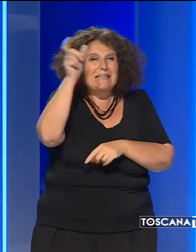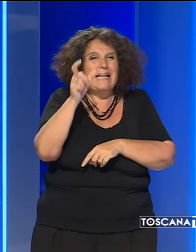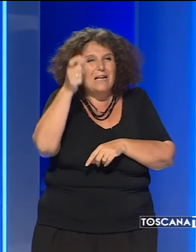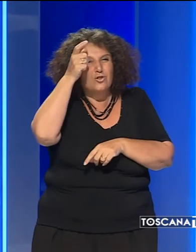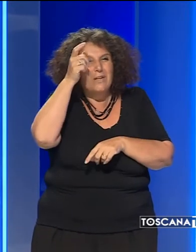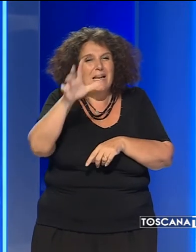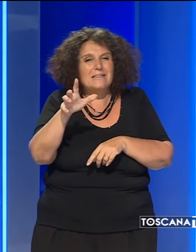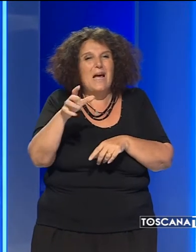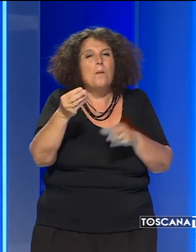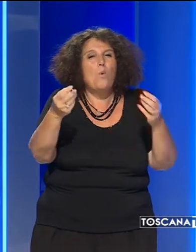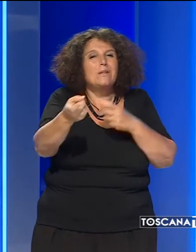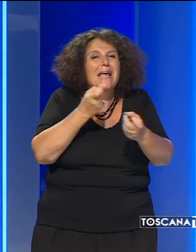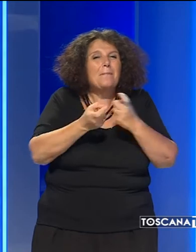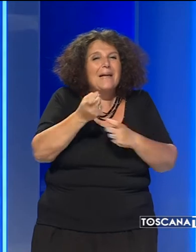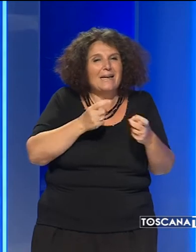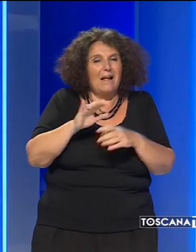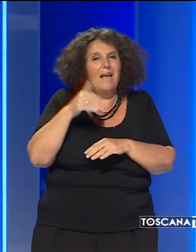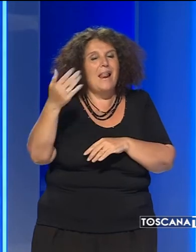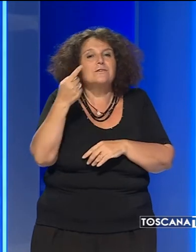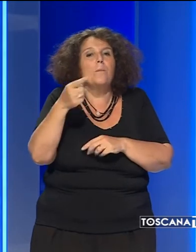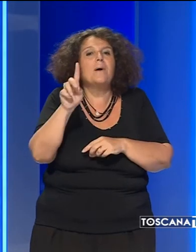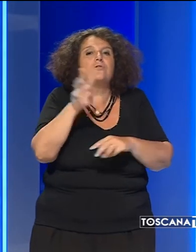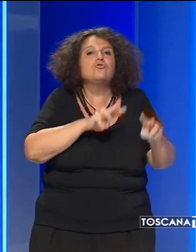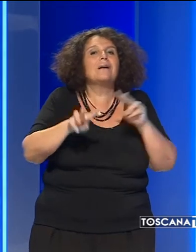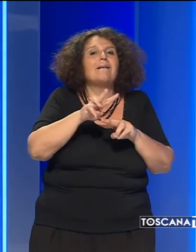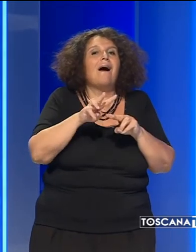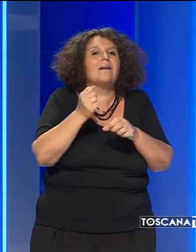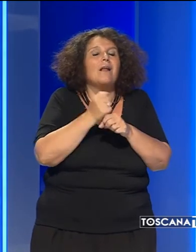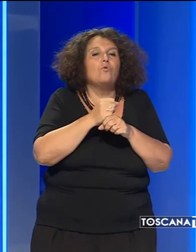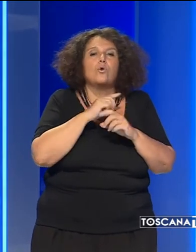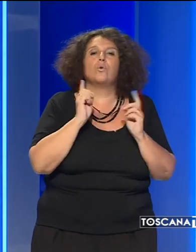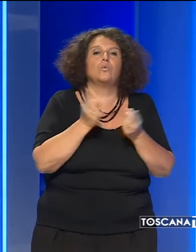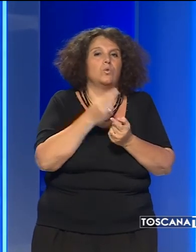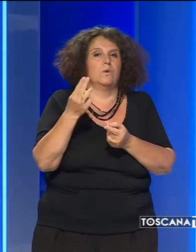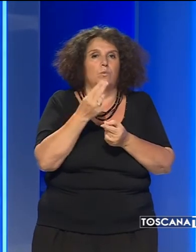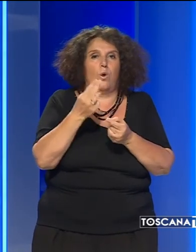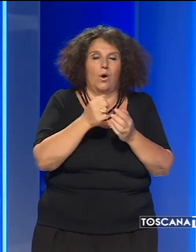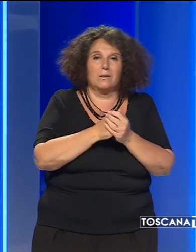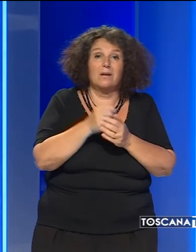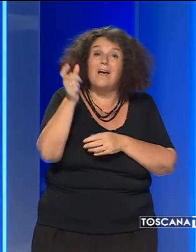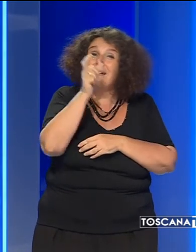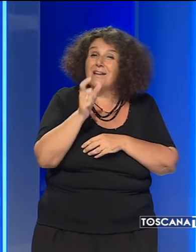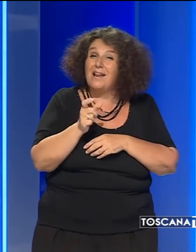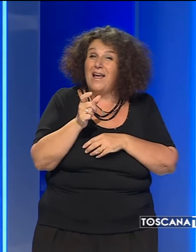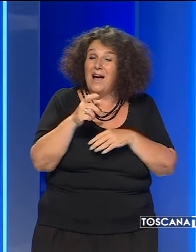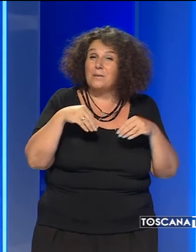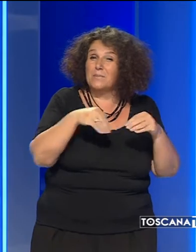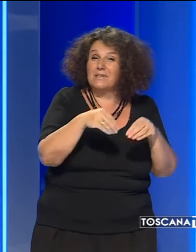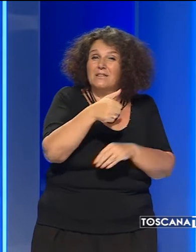parte emigrati all'estero per cercare lavoro. Gli italiani erano